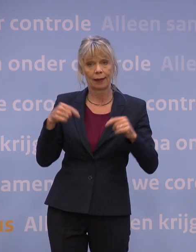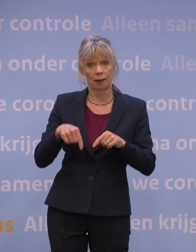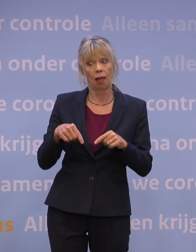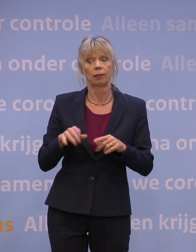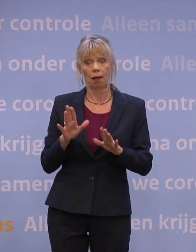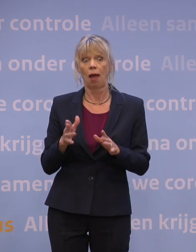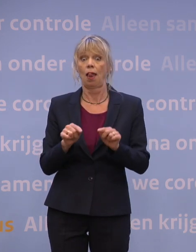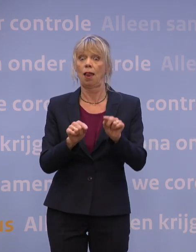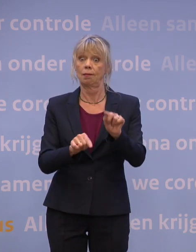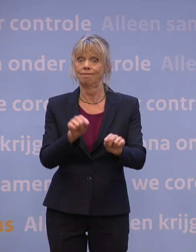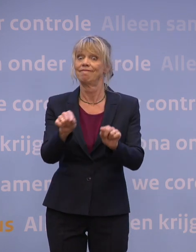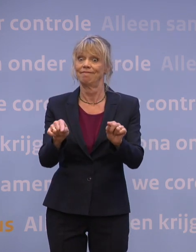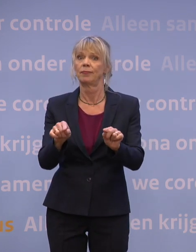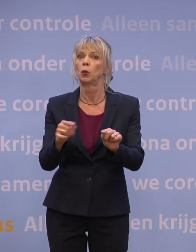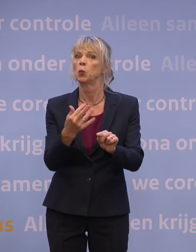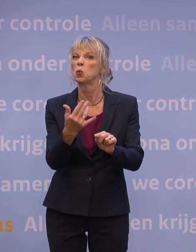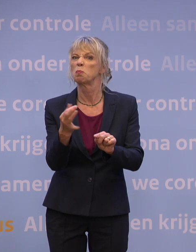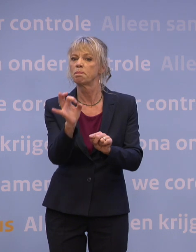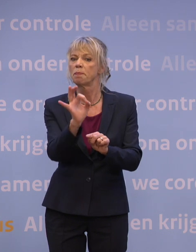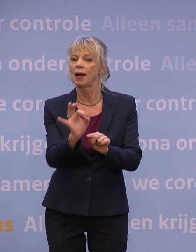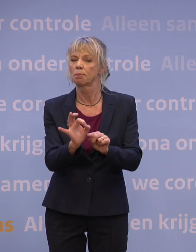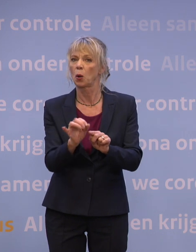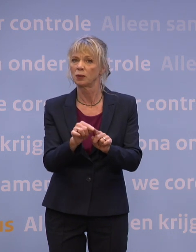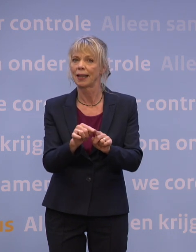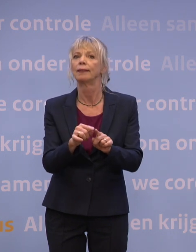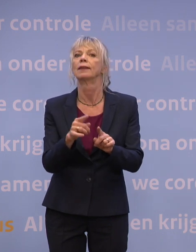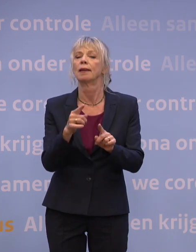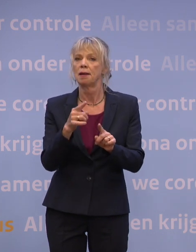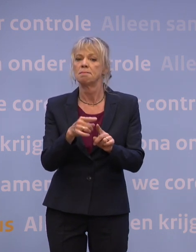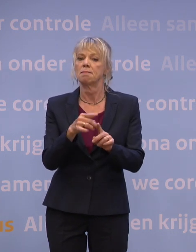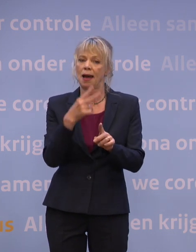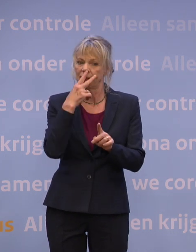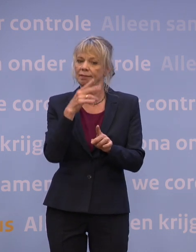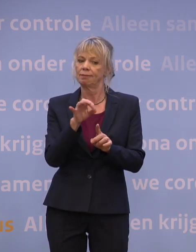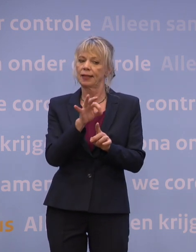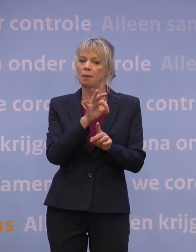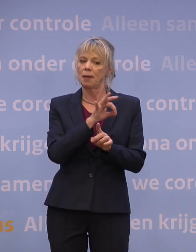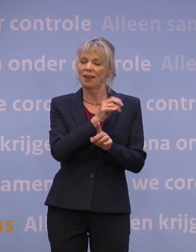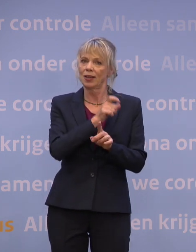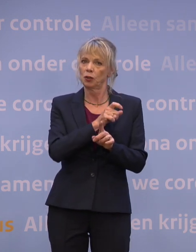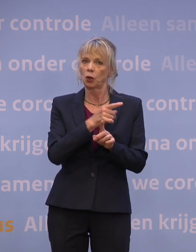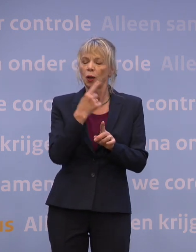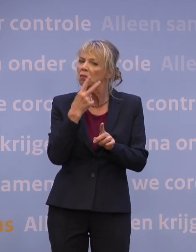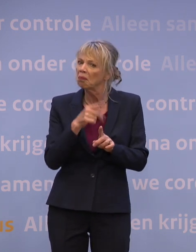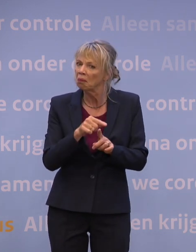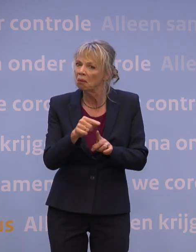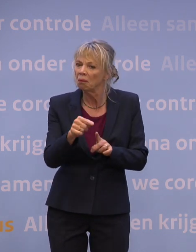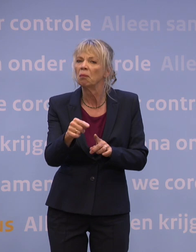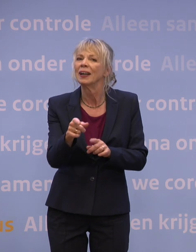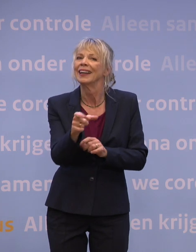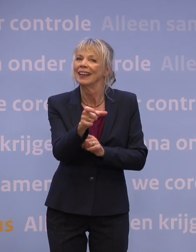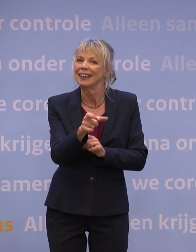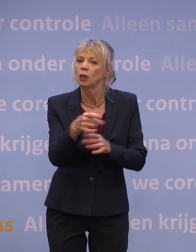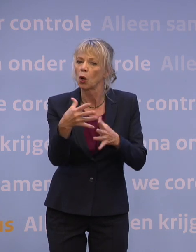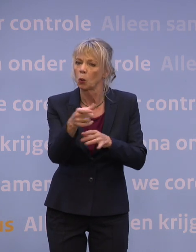hebben. Het is een paar procent nu, maar die kiemsurveyings kijkt altijd een paar weken terug. Dus de aanname van het RIVM is dat die in de Grote Steden al tegen de 10 procent zou